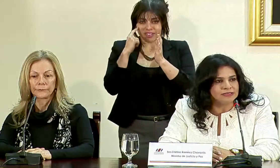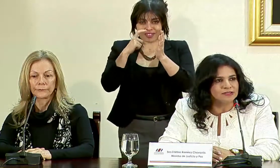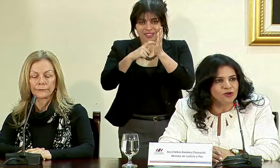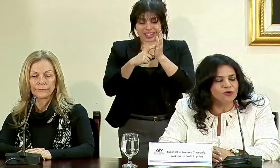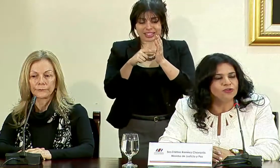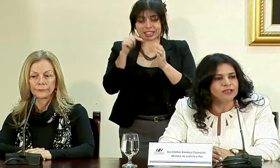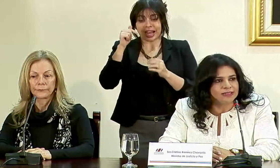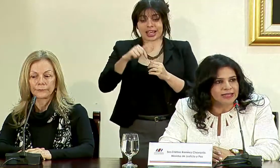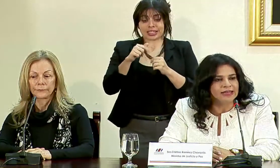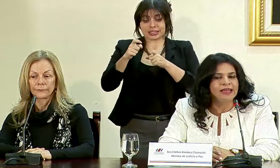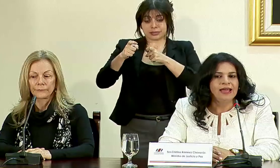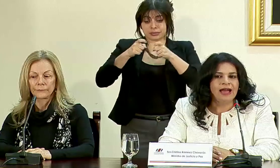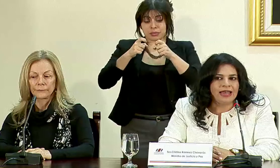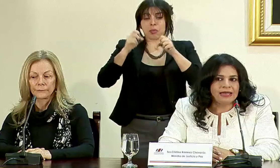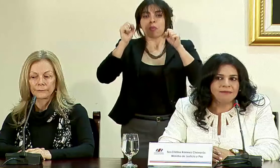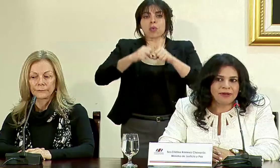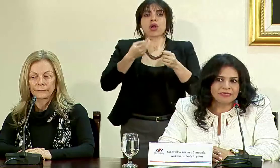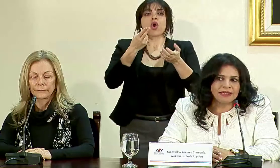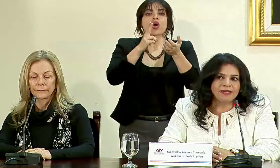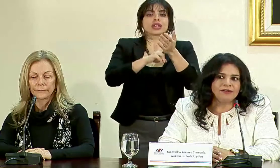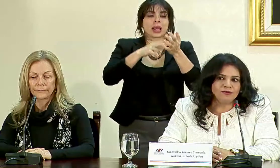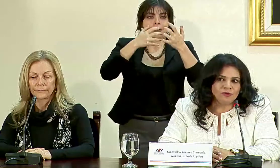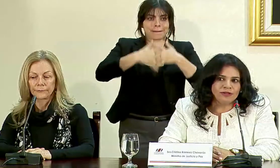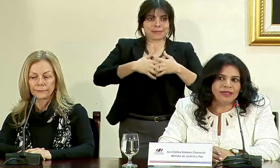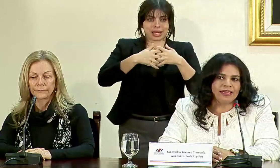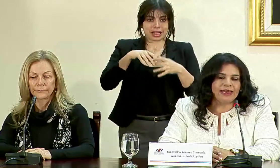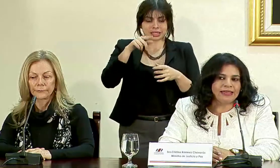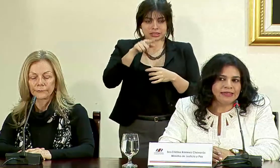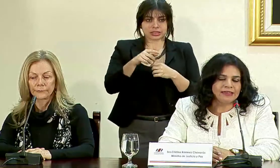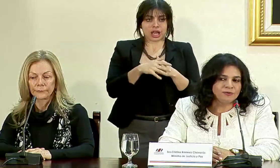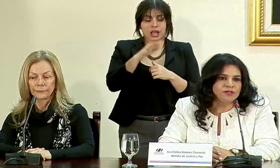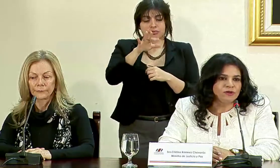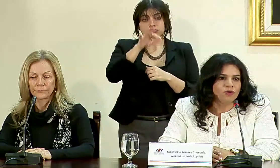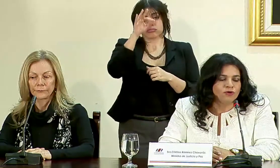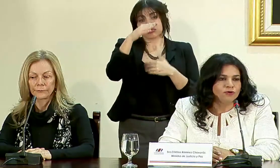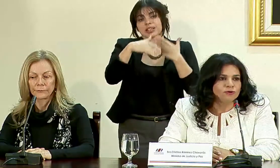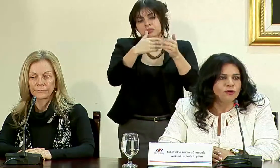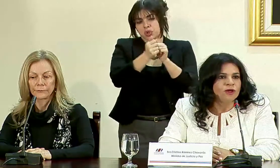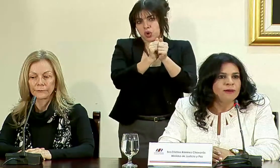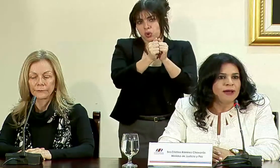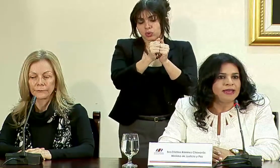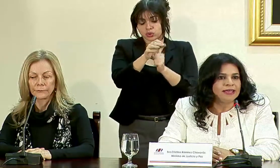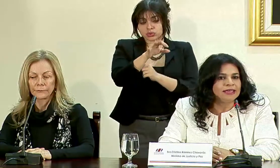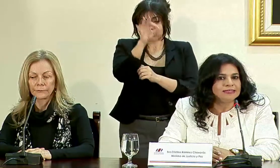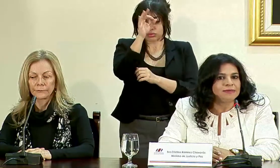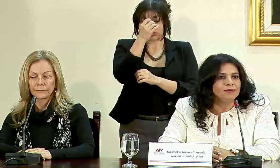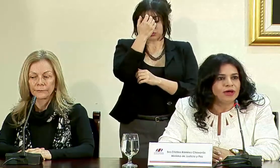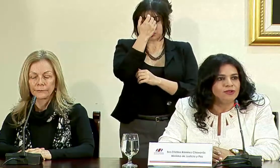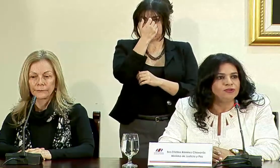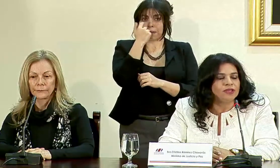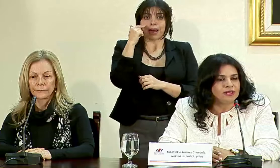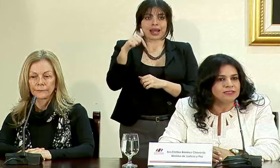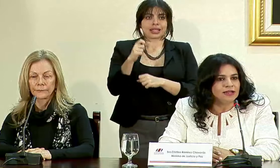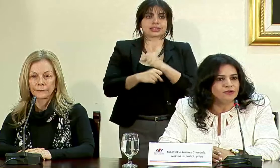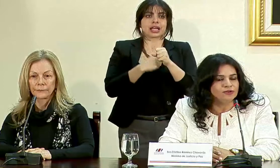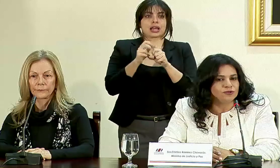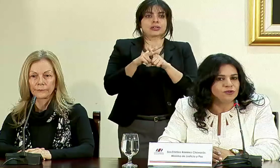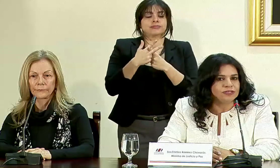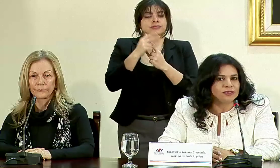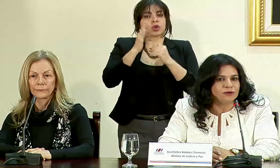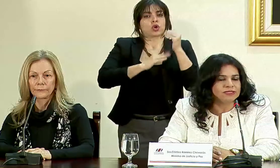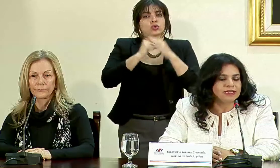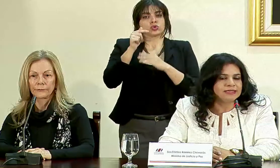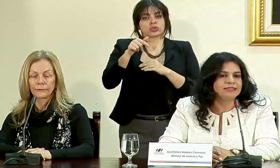esta administración contratar a la empresa que resulte elegida después de un concurso para que en este mismo año se inicie la